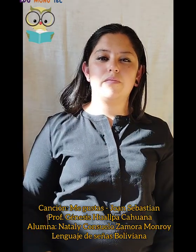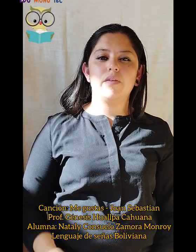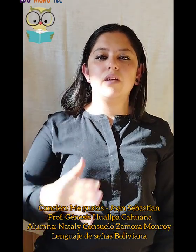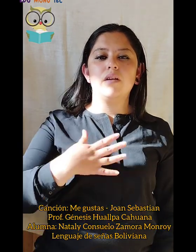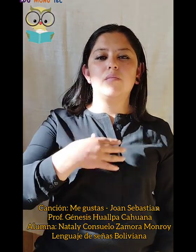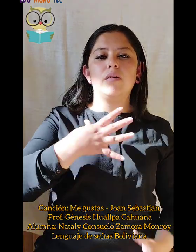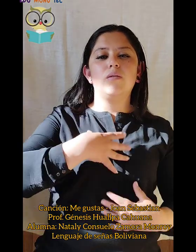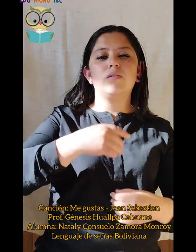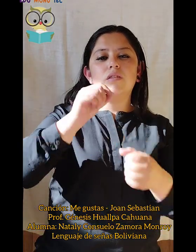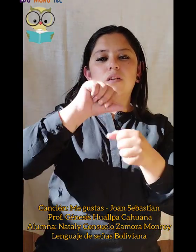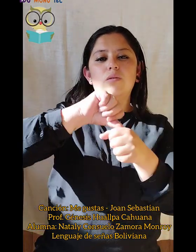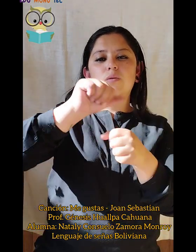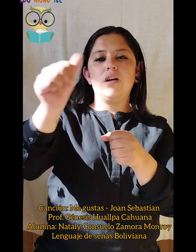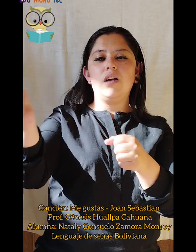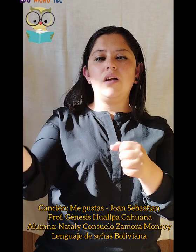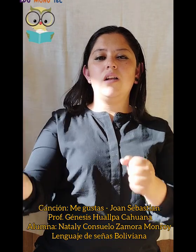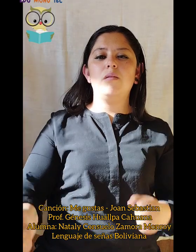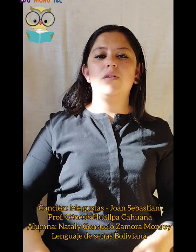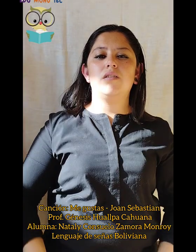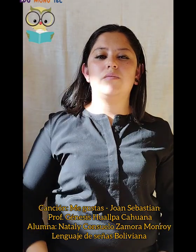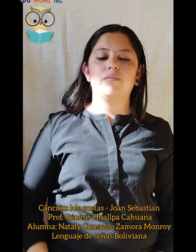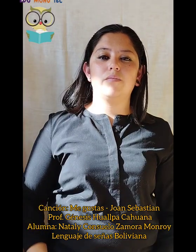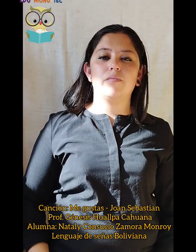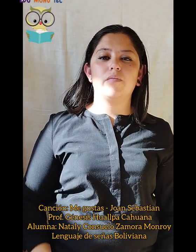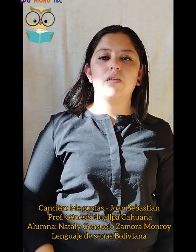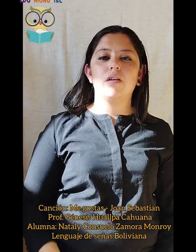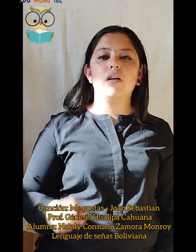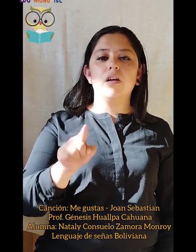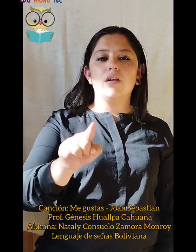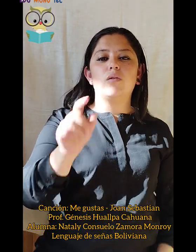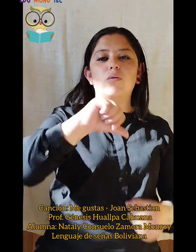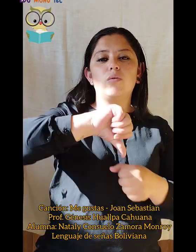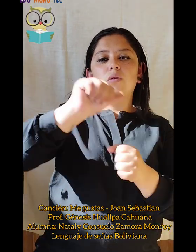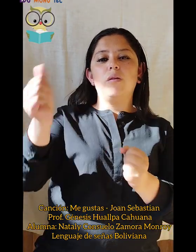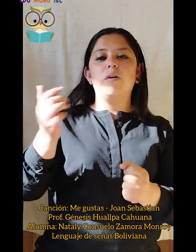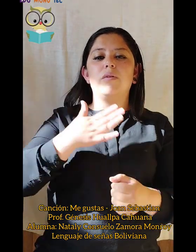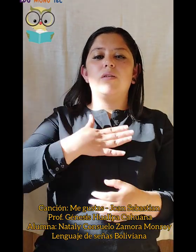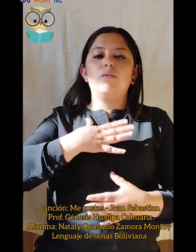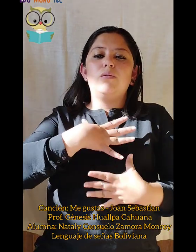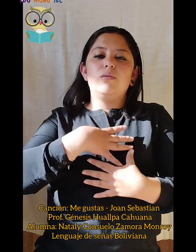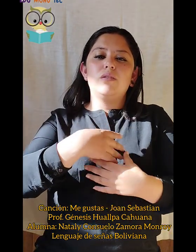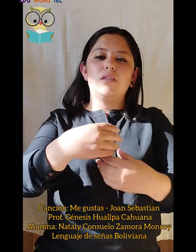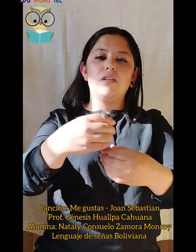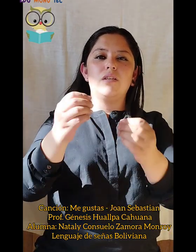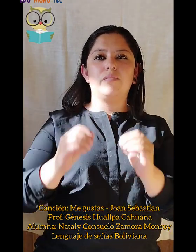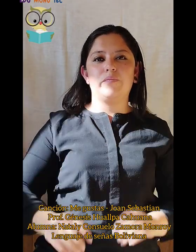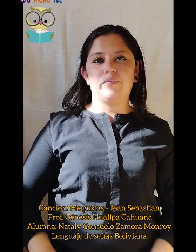me gusta tu alma Tu alma me gusta,